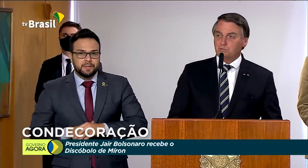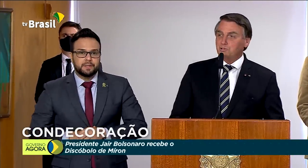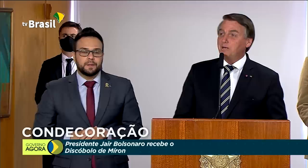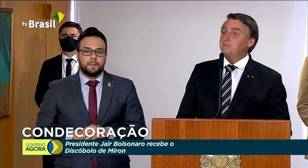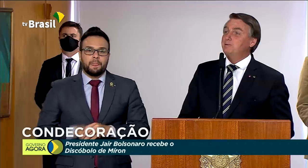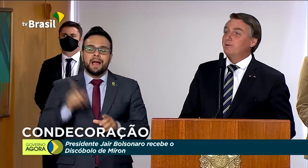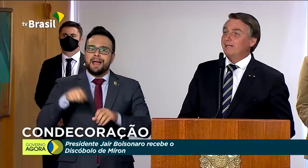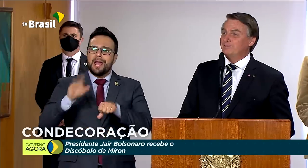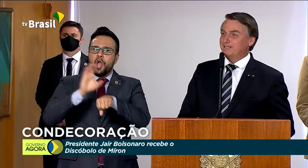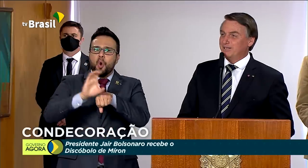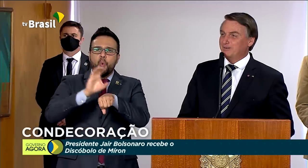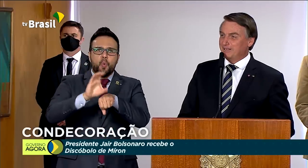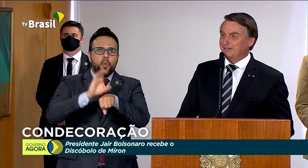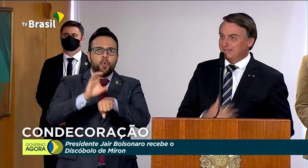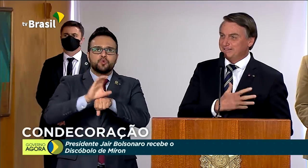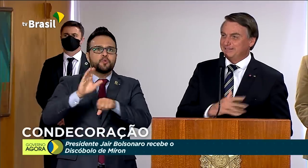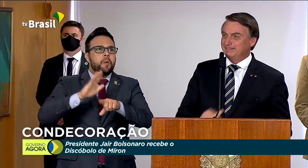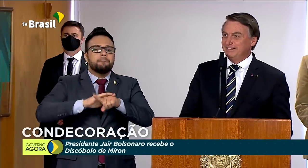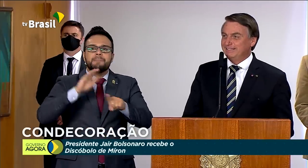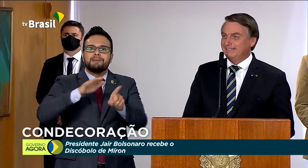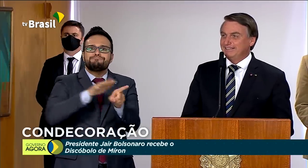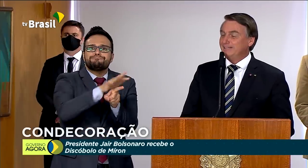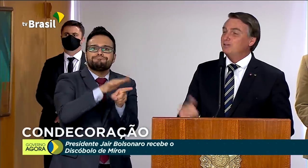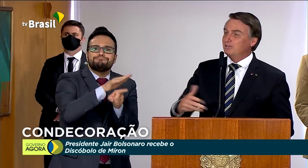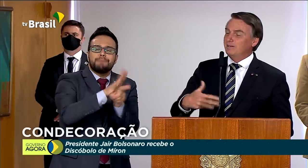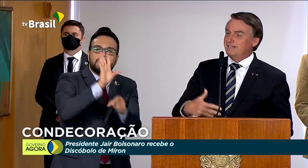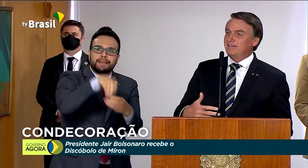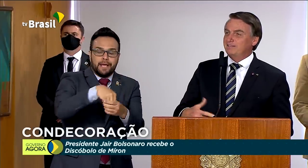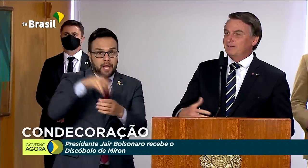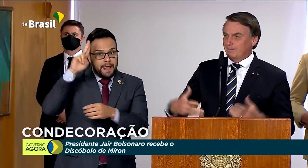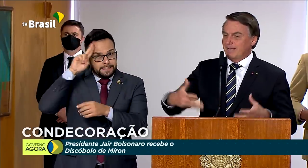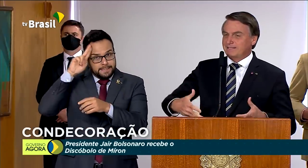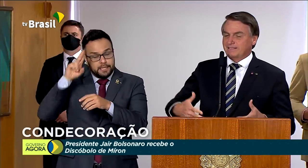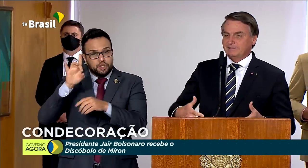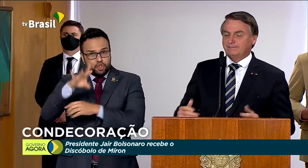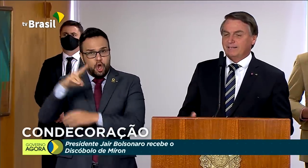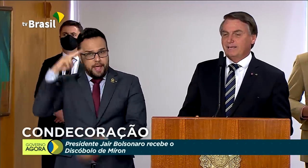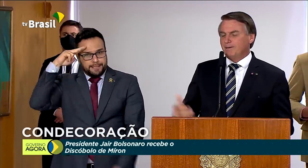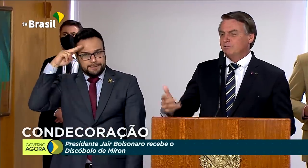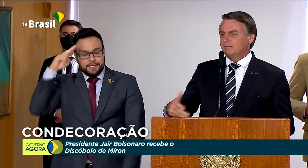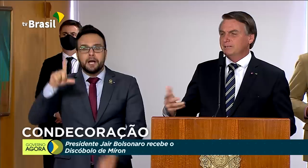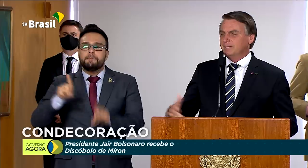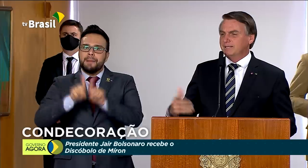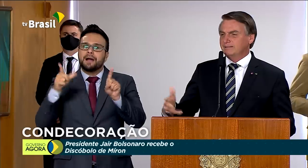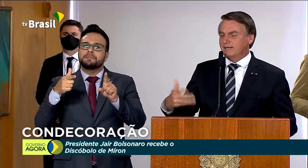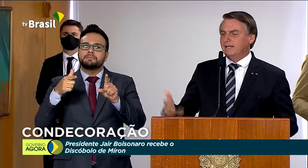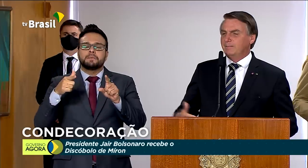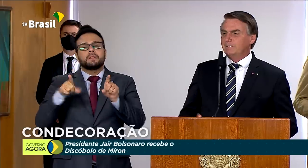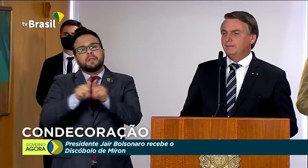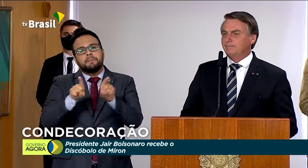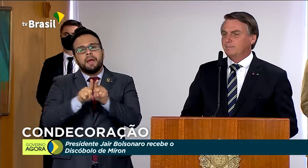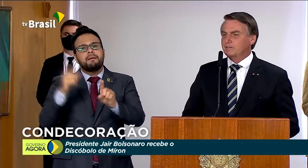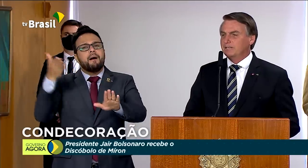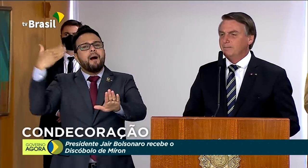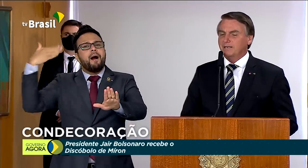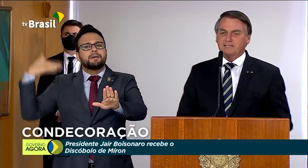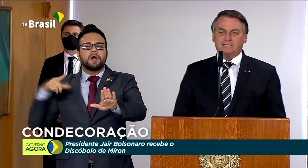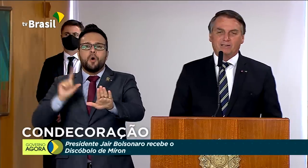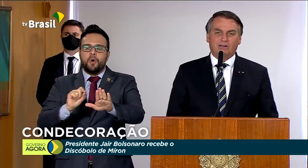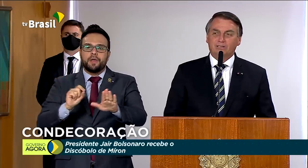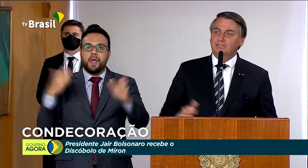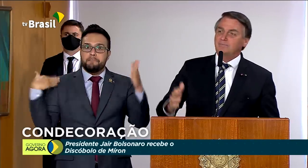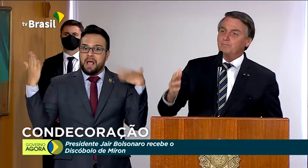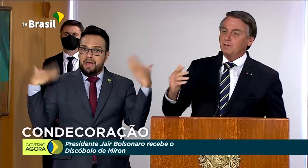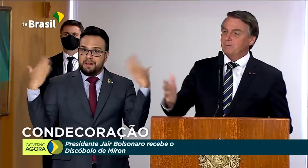É um dos cursos mais piruados no Exército Brasileiro, é esse. E não só o Exército, né, que a massa aqui faz lá, bem como também, naquela época, o pessoal da